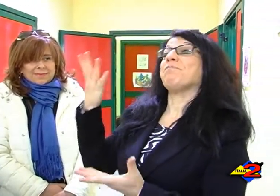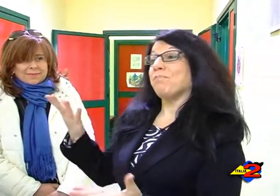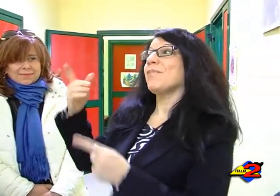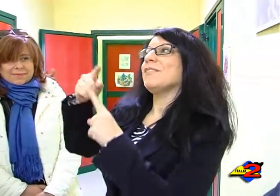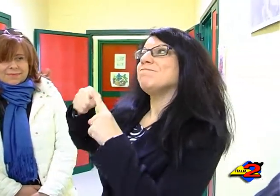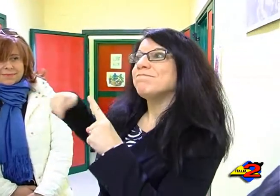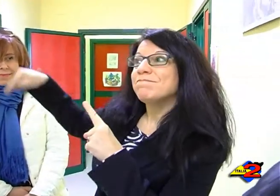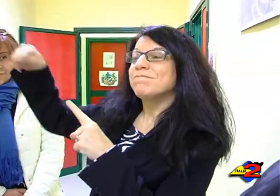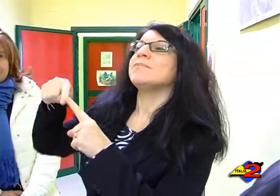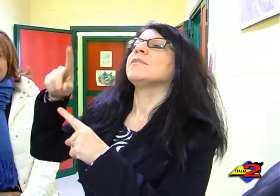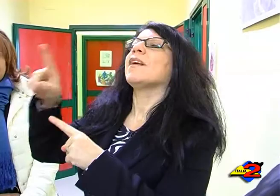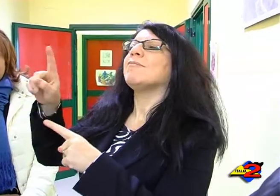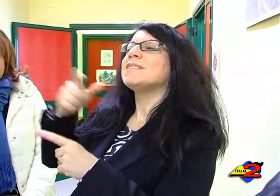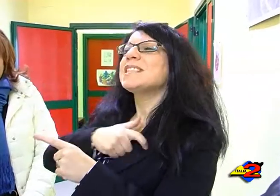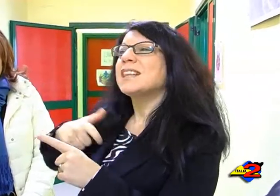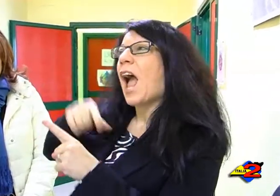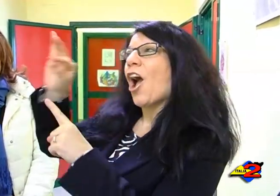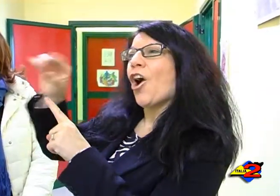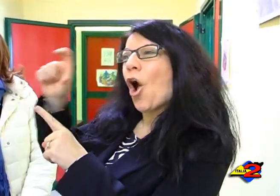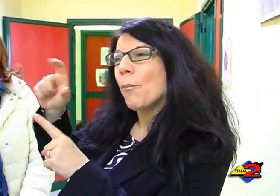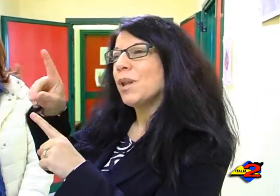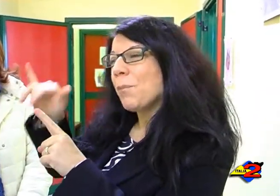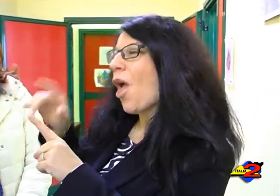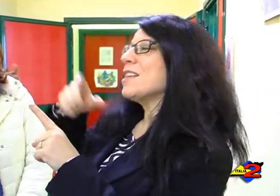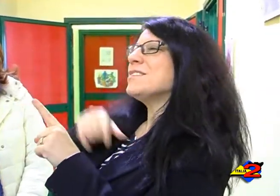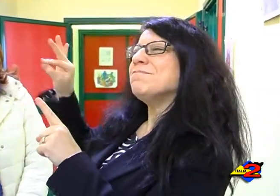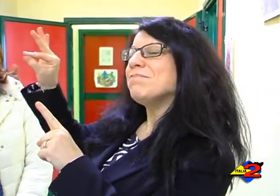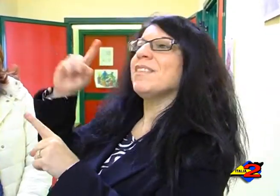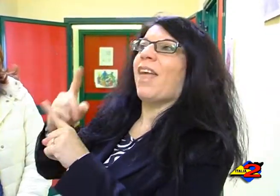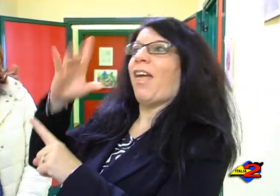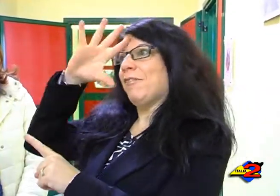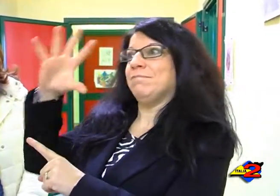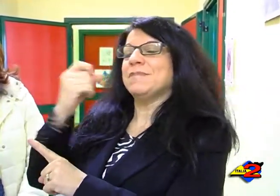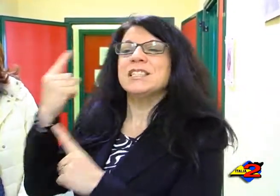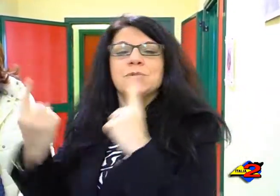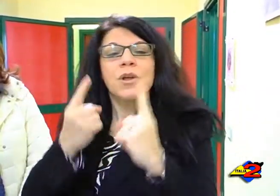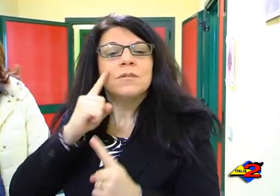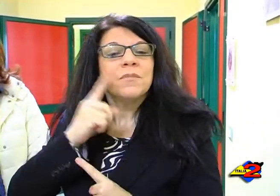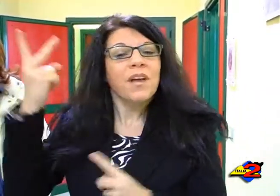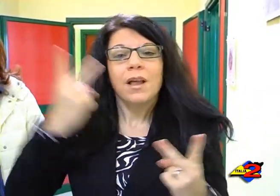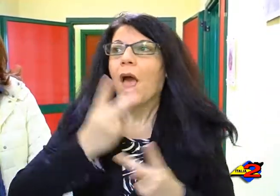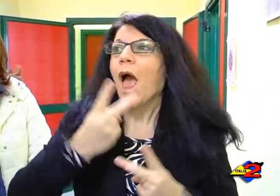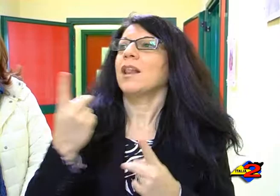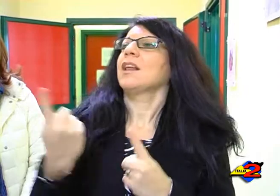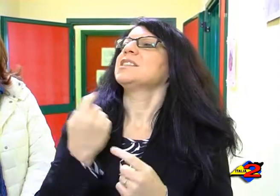darà la possibilità di abbattere le barriere della comunicazione. Un appello lo faccio ai sindaci del